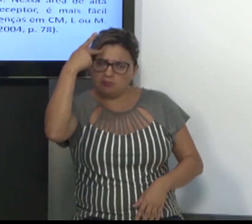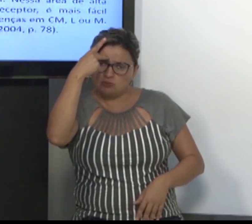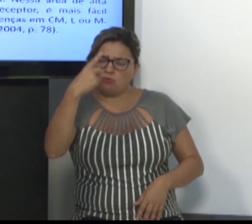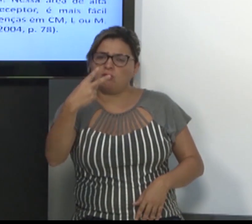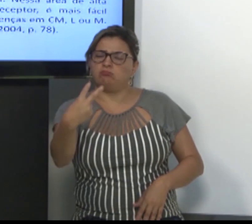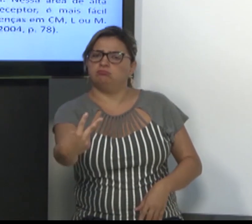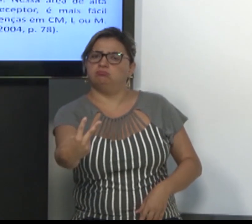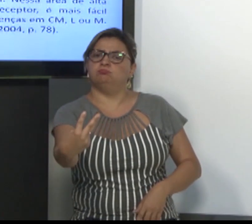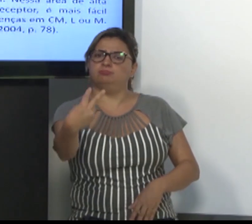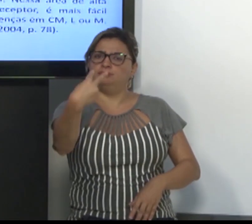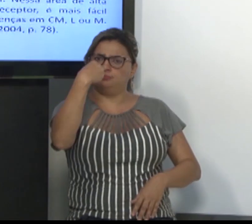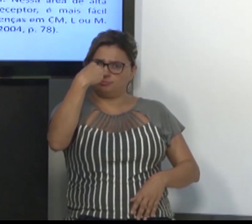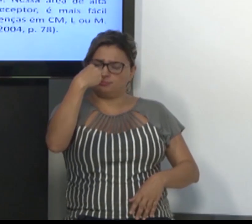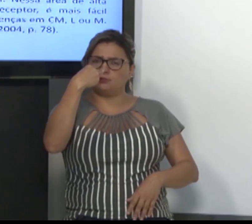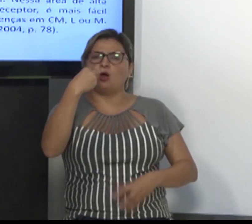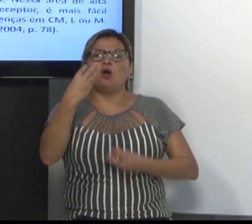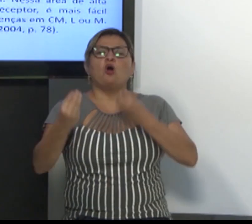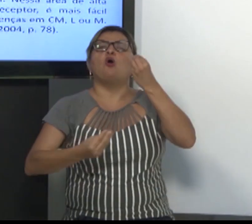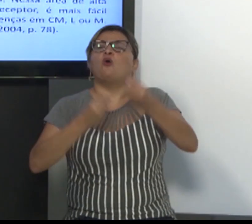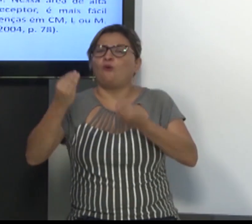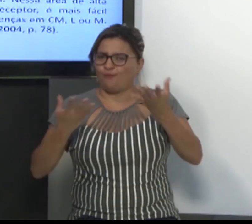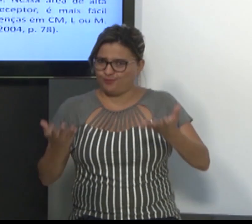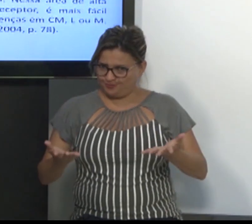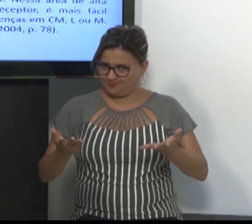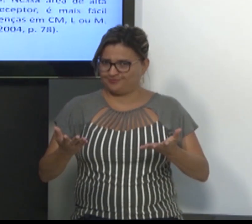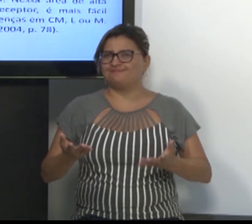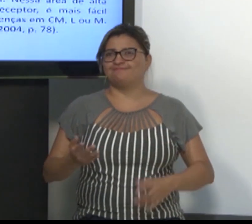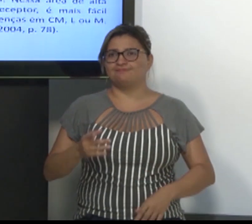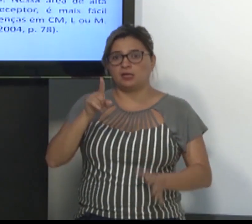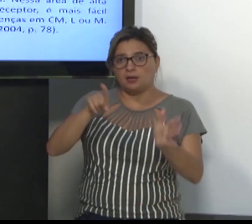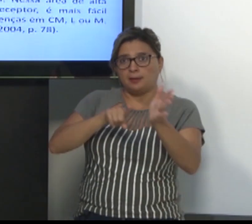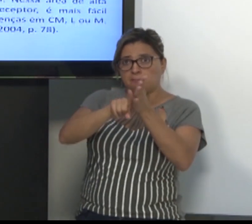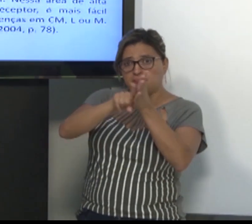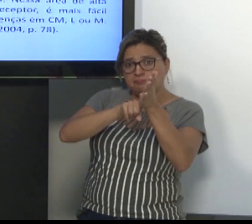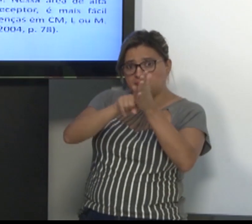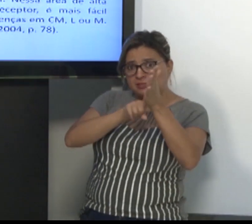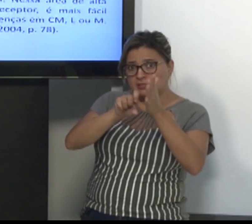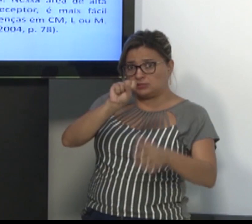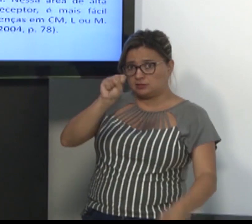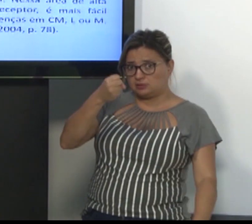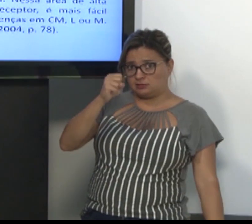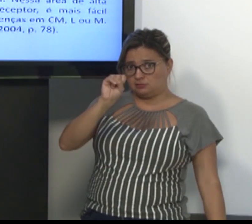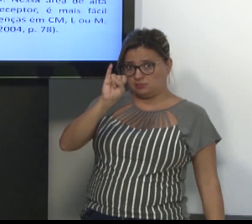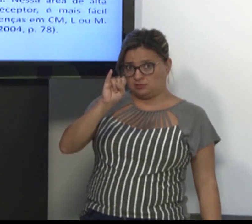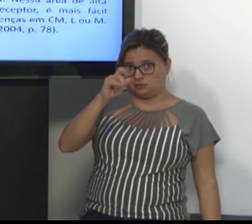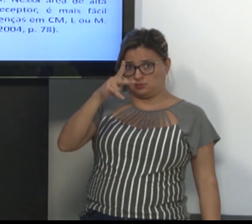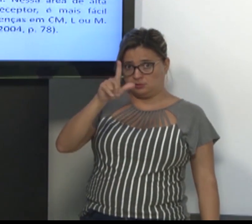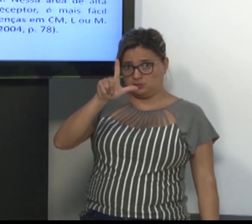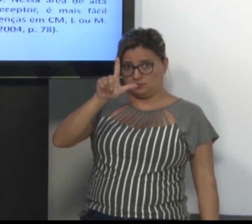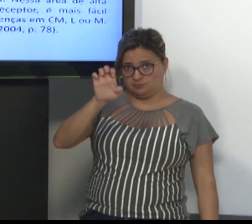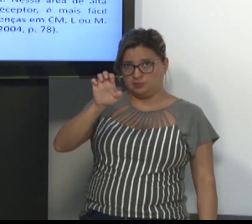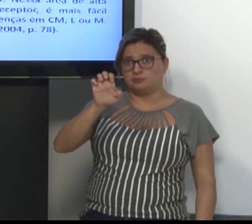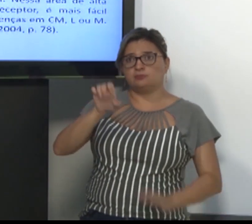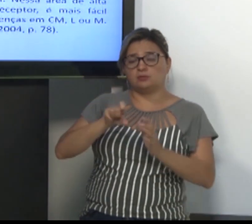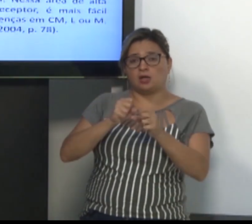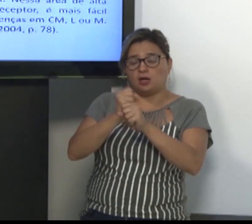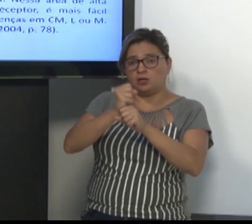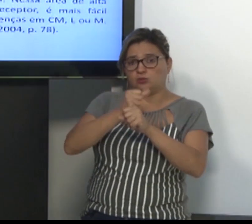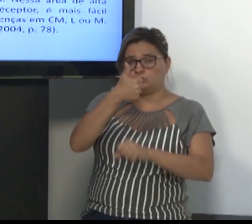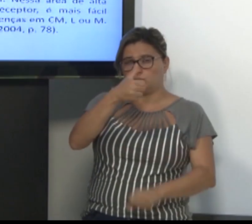mostrado na imagem anterior, e o receptor da mensagem, a pessoa que está vendo a sinalização, ela